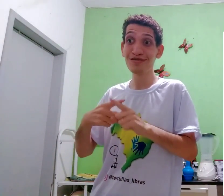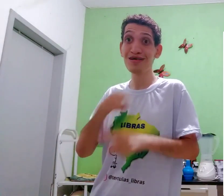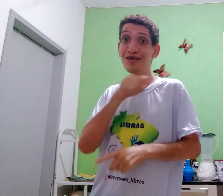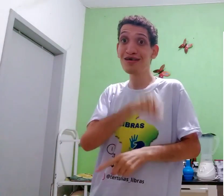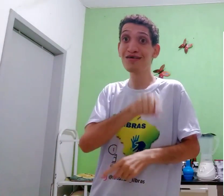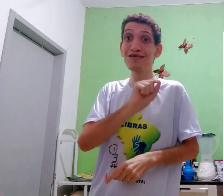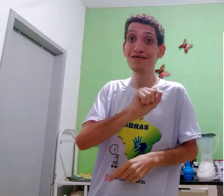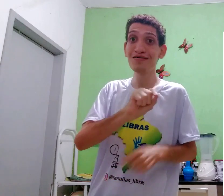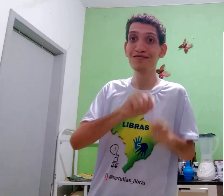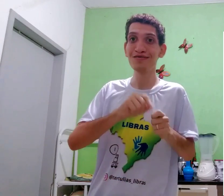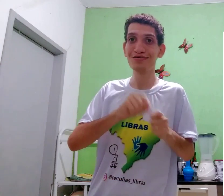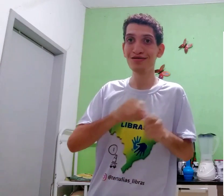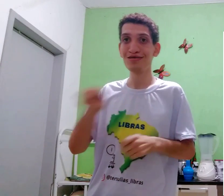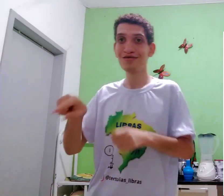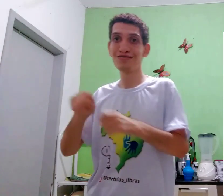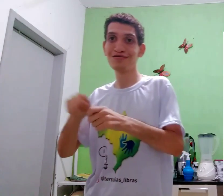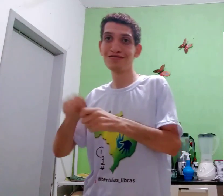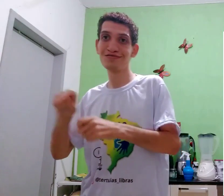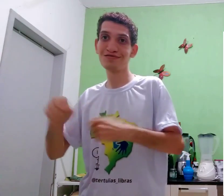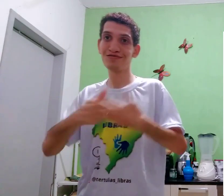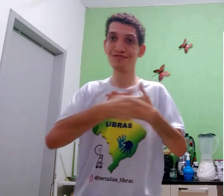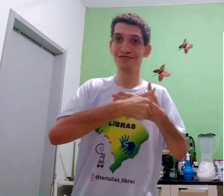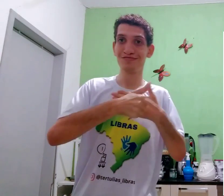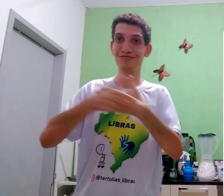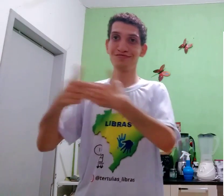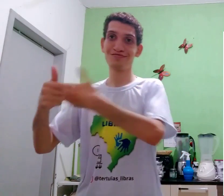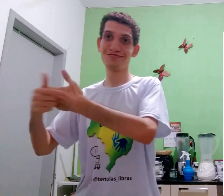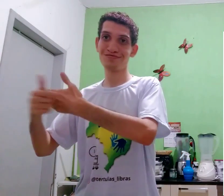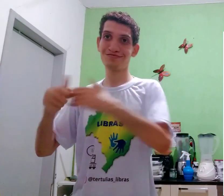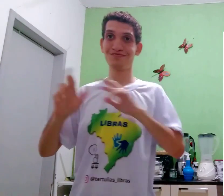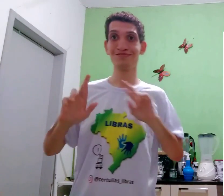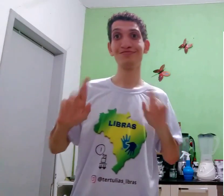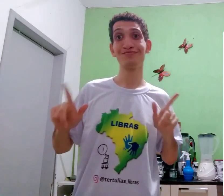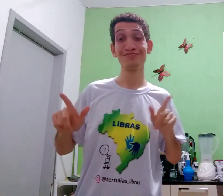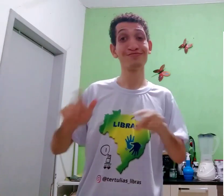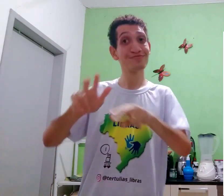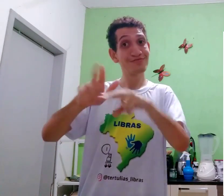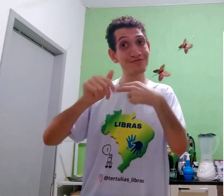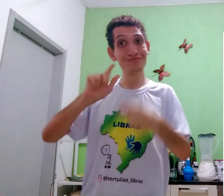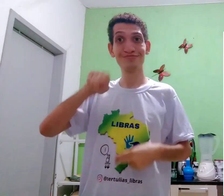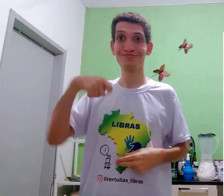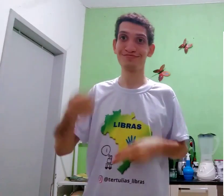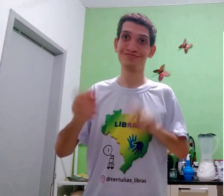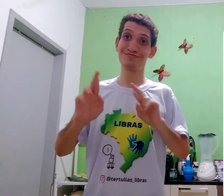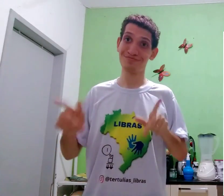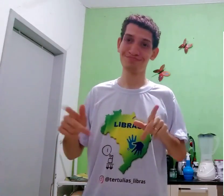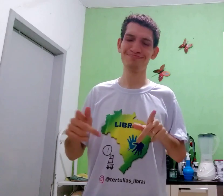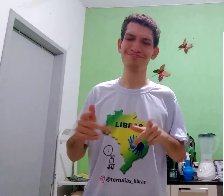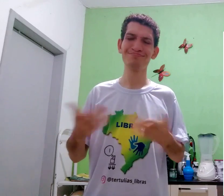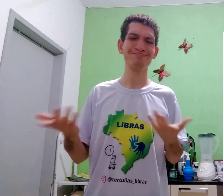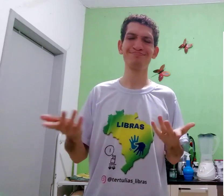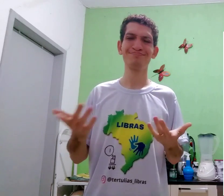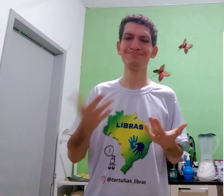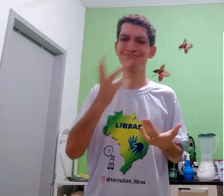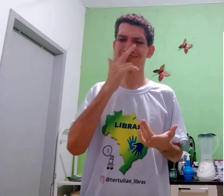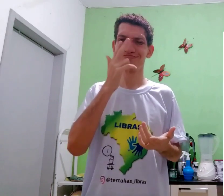Porque, ele, que faz, e, ele, o que faz, com ações verdes diferentes, por isso sinal diferentes.